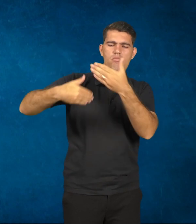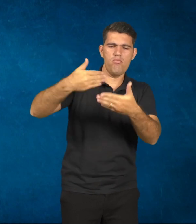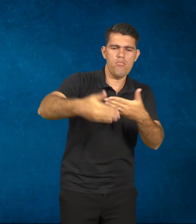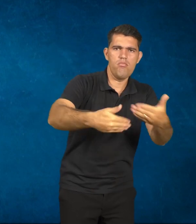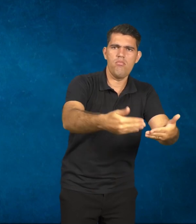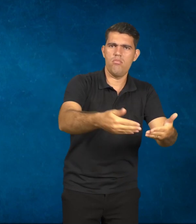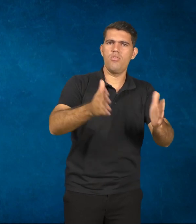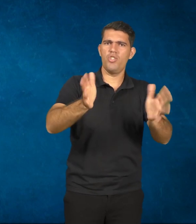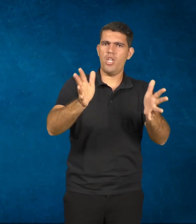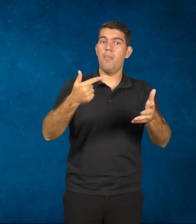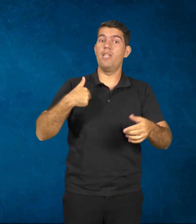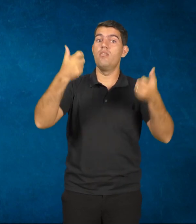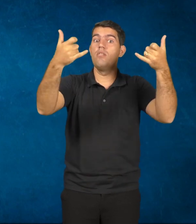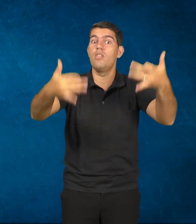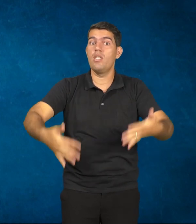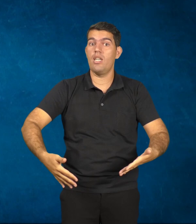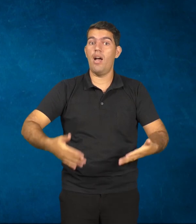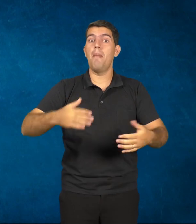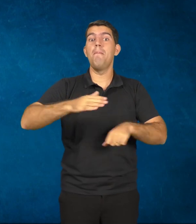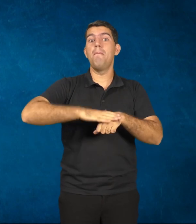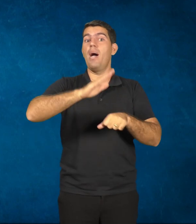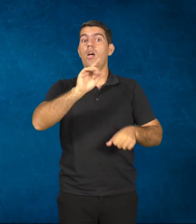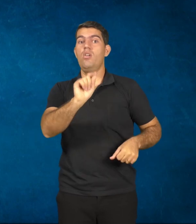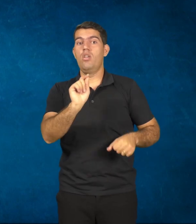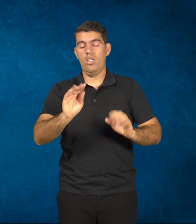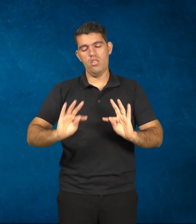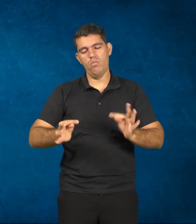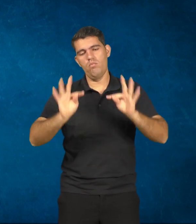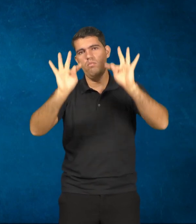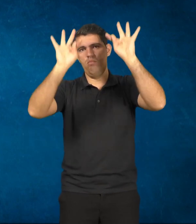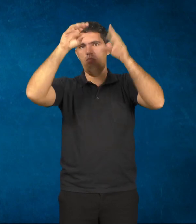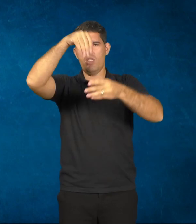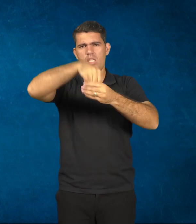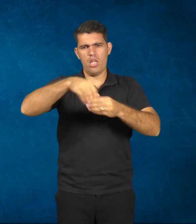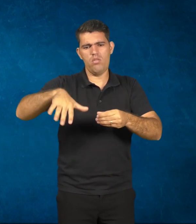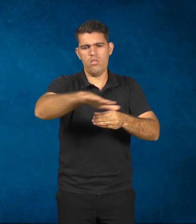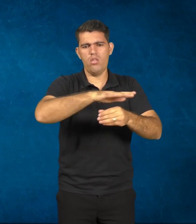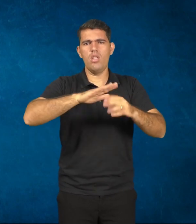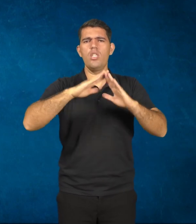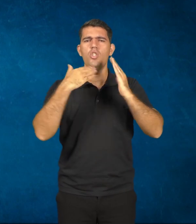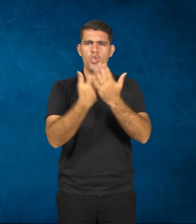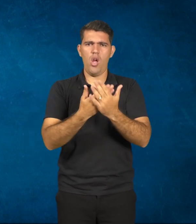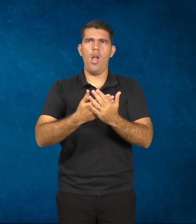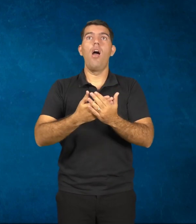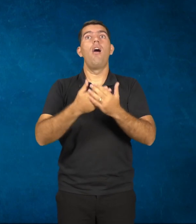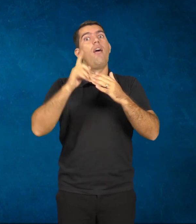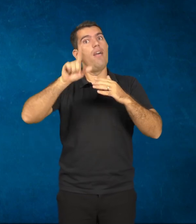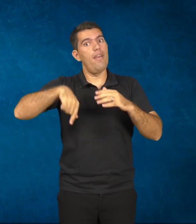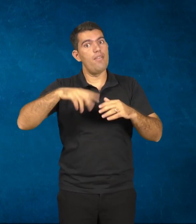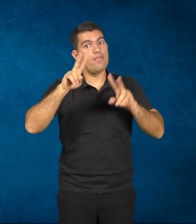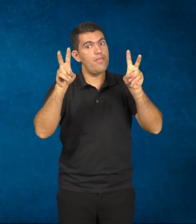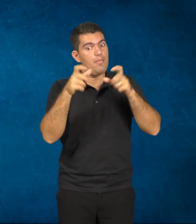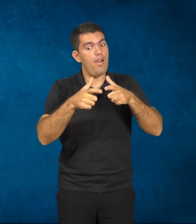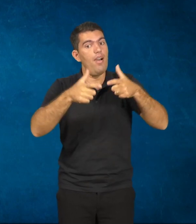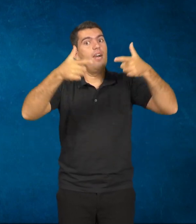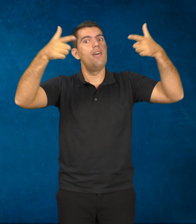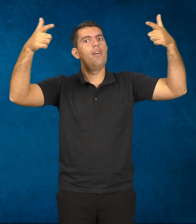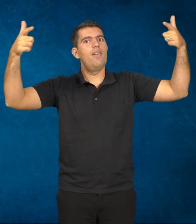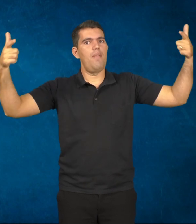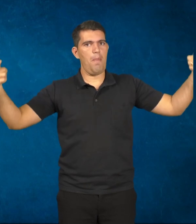gostaria de reforçar que a questão da tecnologia na escola é a mais ampla, como disse aqui o professor Paulo. Ela passa por